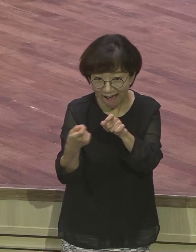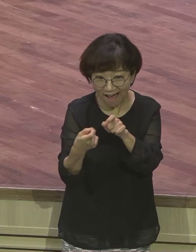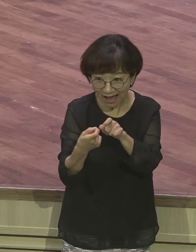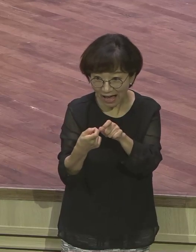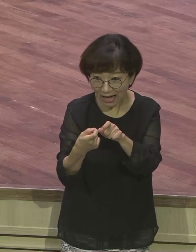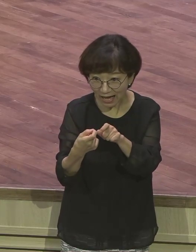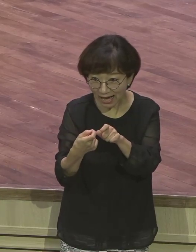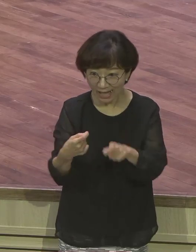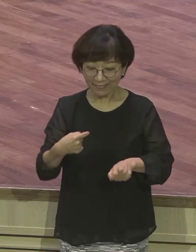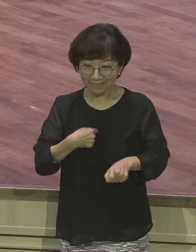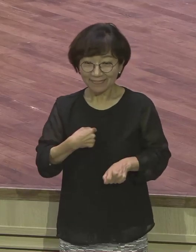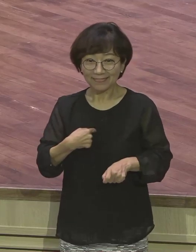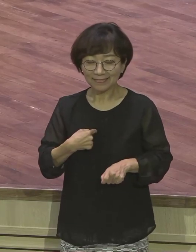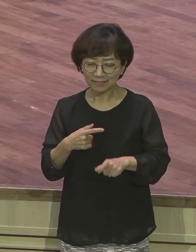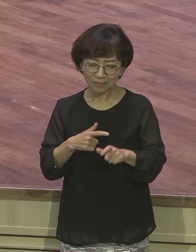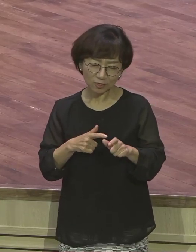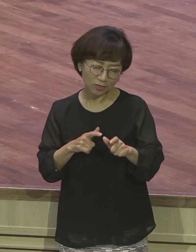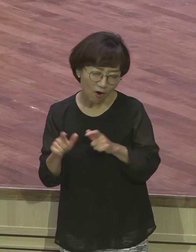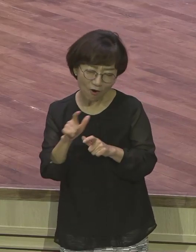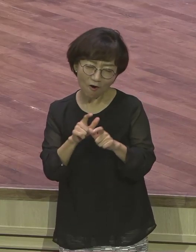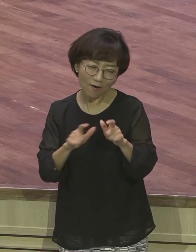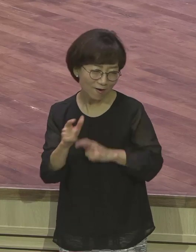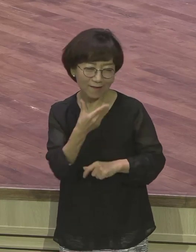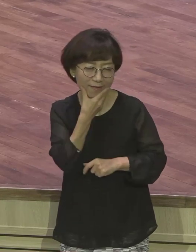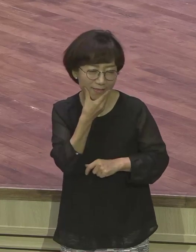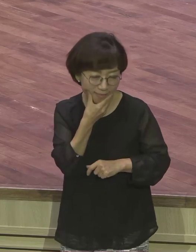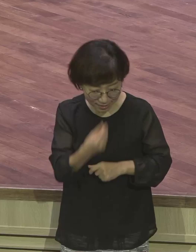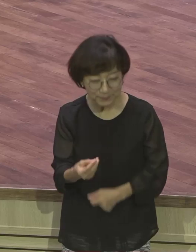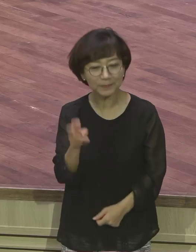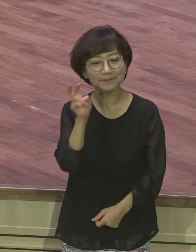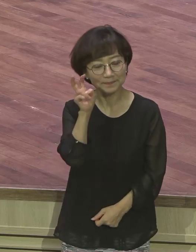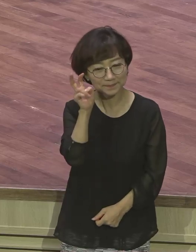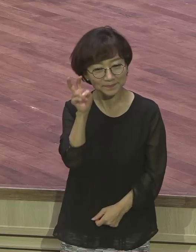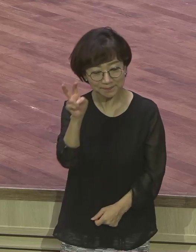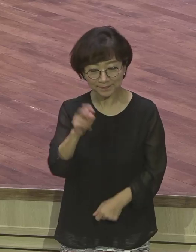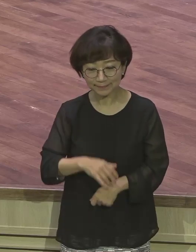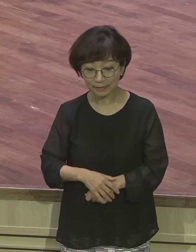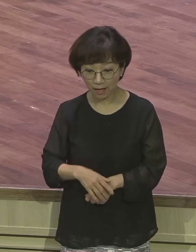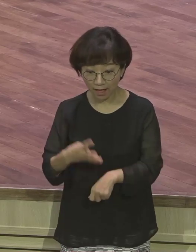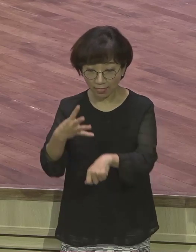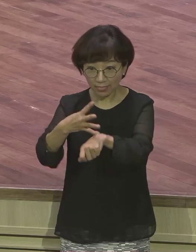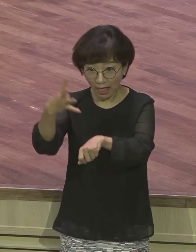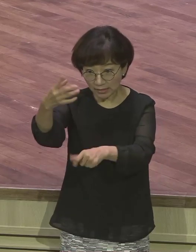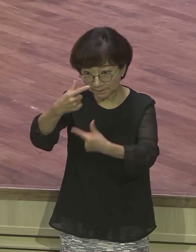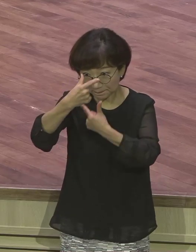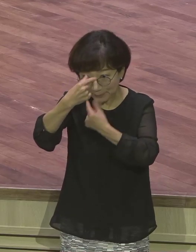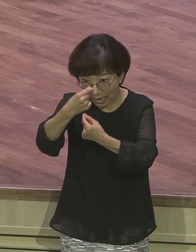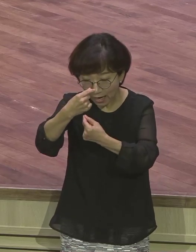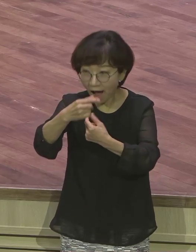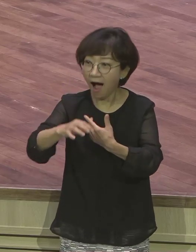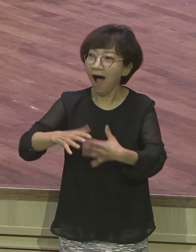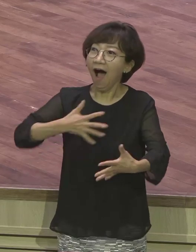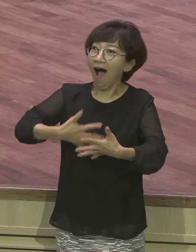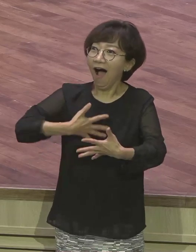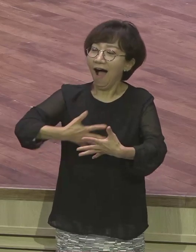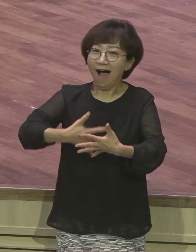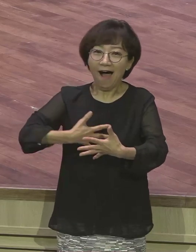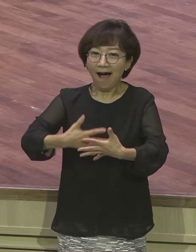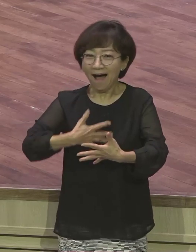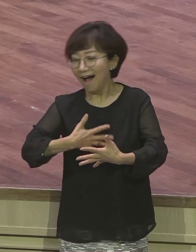행복해지겠지 4시가 되면 흥분해서 덜 뜨고